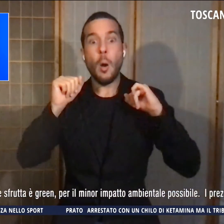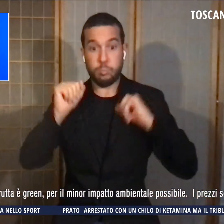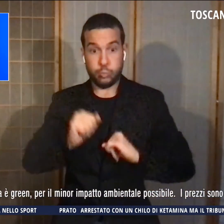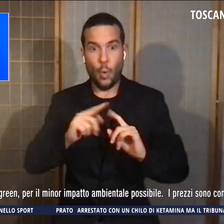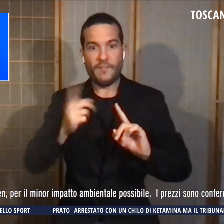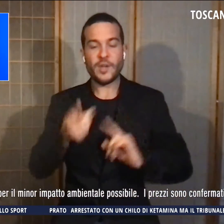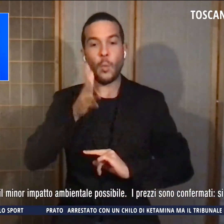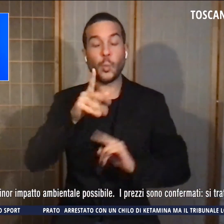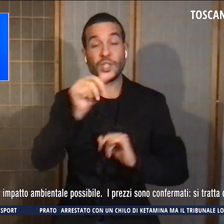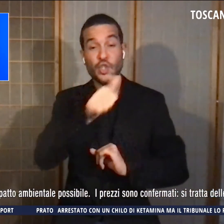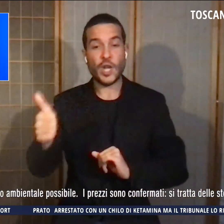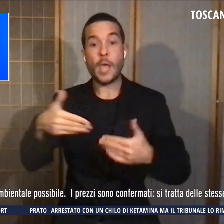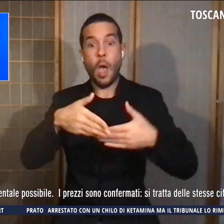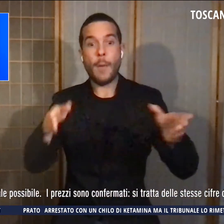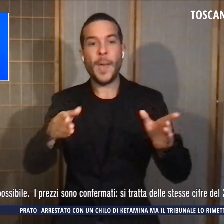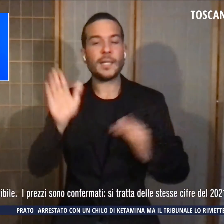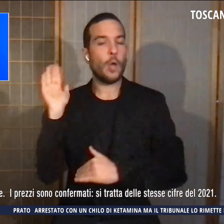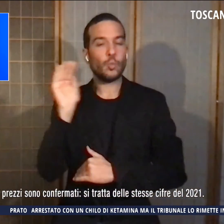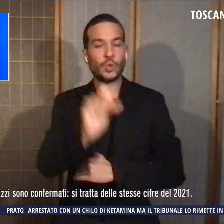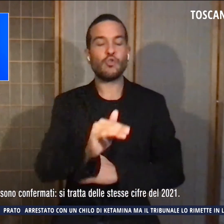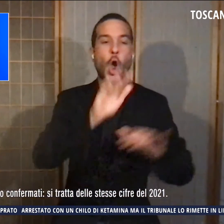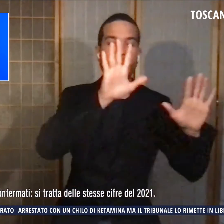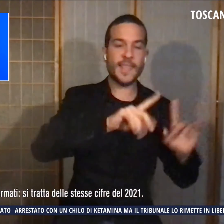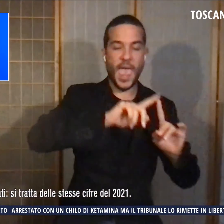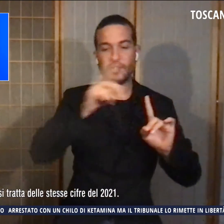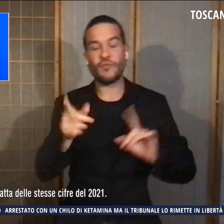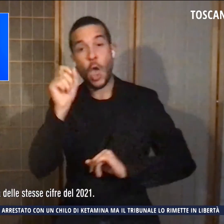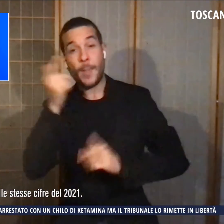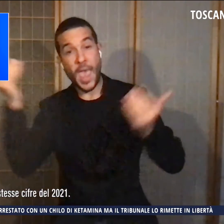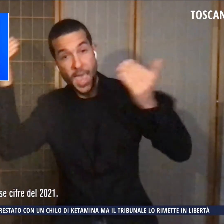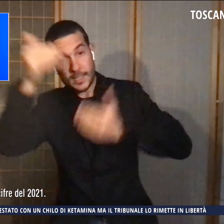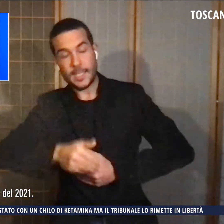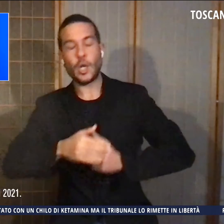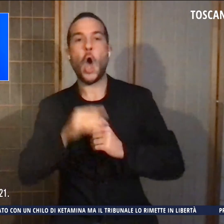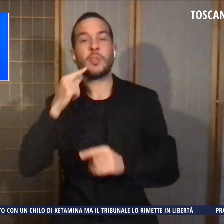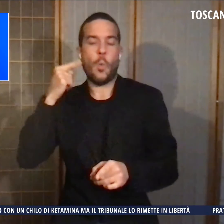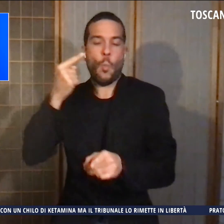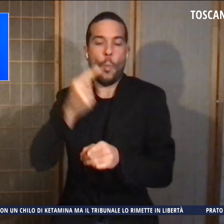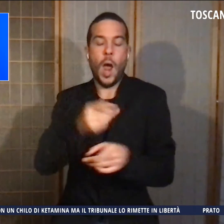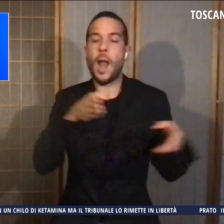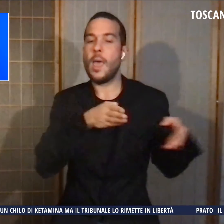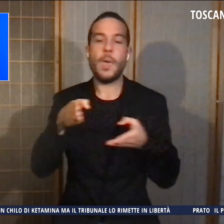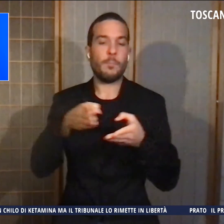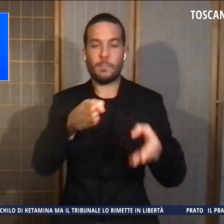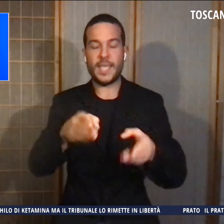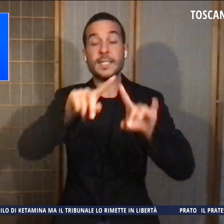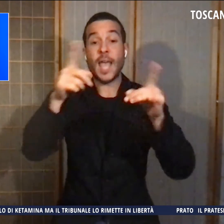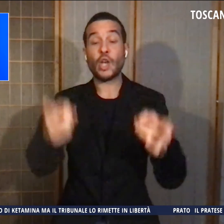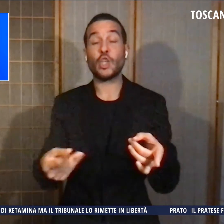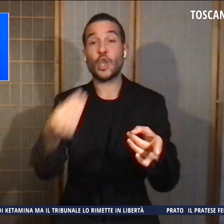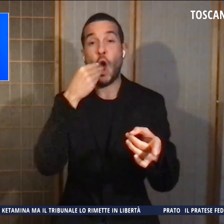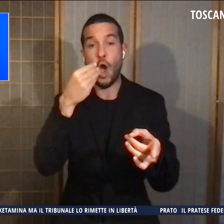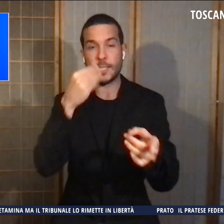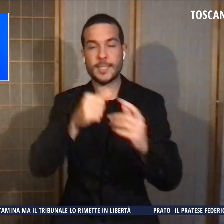giorni dalle 10 fino a mezzanotte. Stessa cosa per la pista di patinaggio e i chioschi di street food.